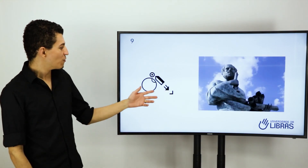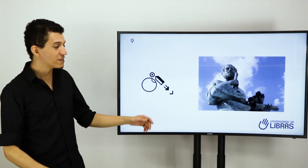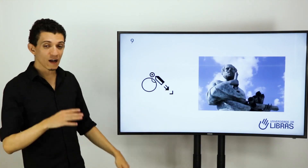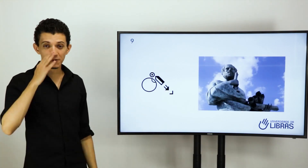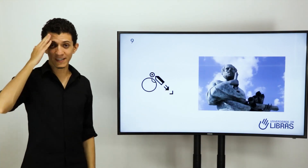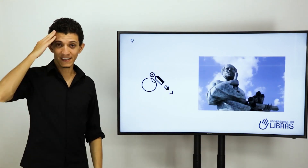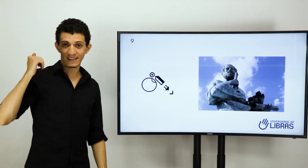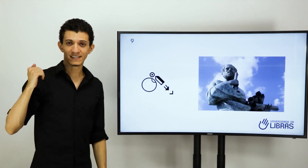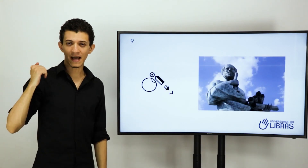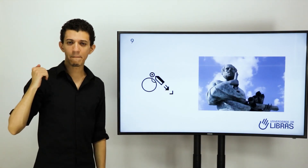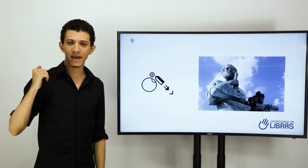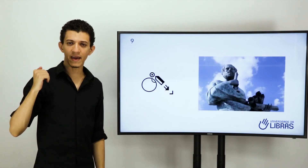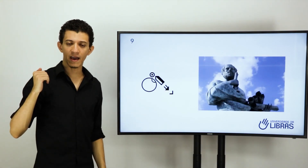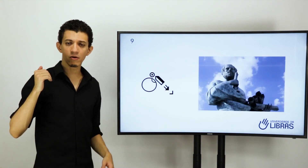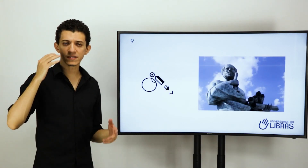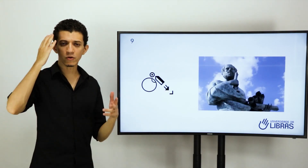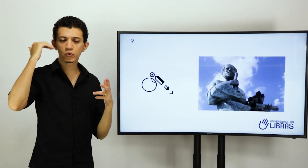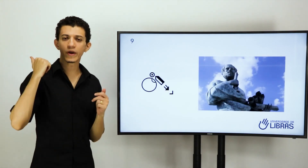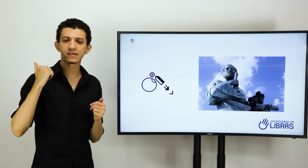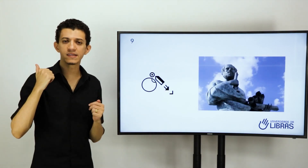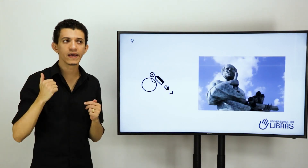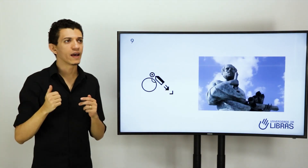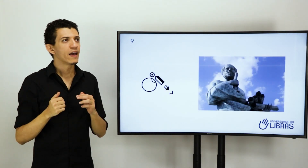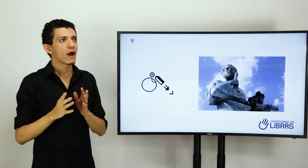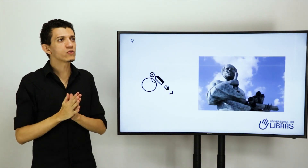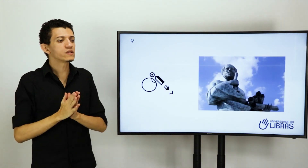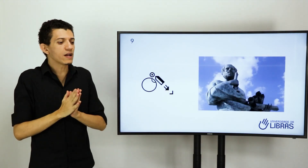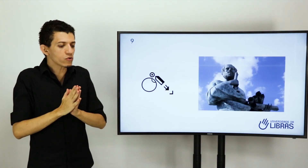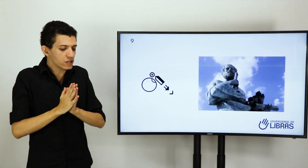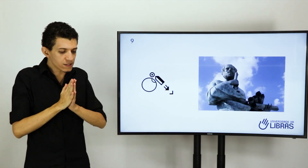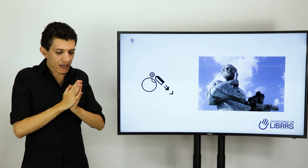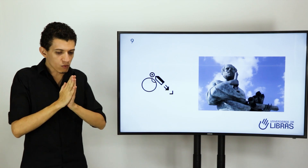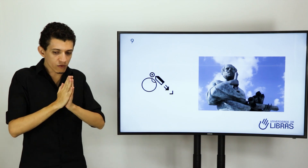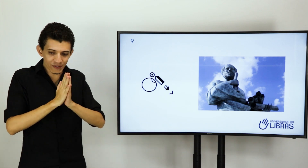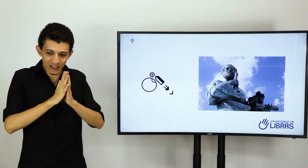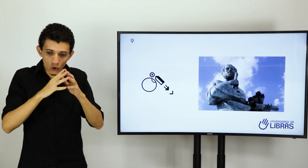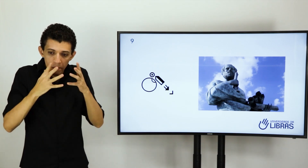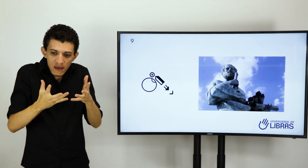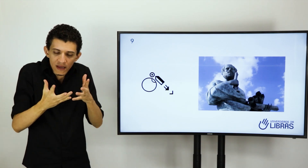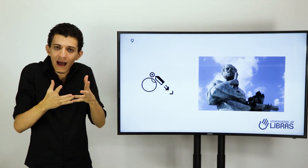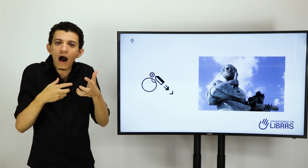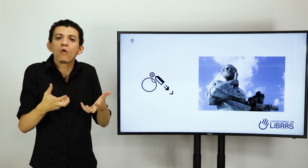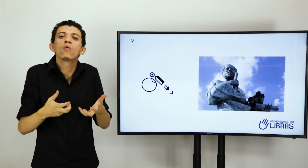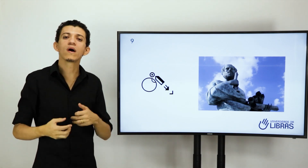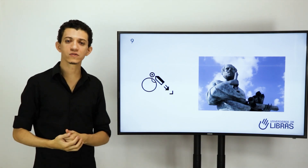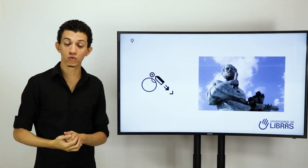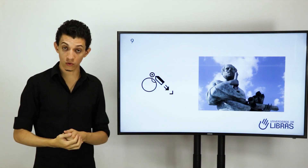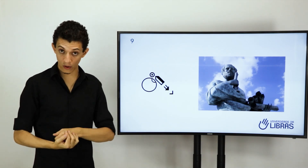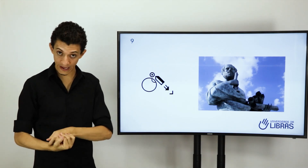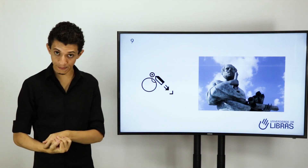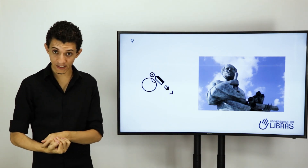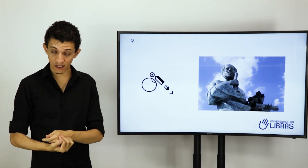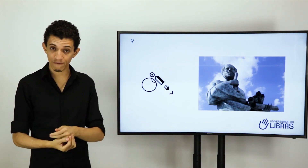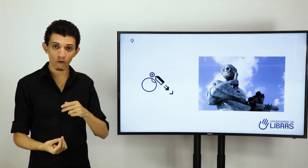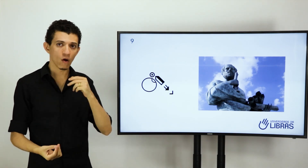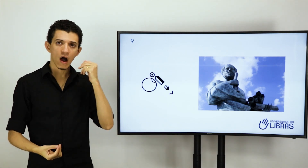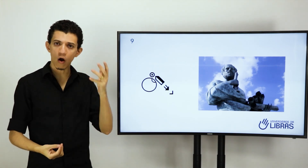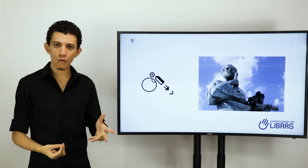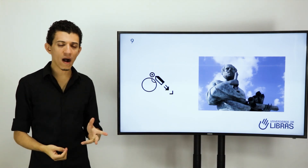Sinal de saber, é um sinal de conhecer, é um sinal utilizado quando você domina algum assunto específico, alguma